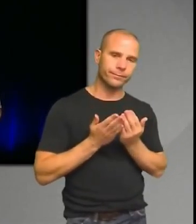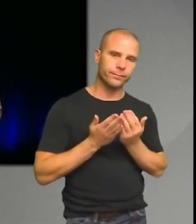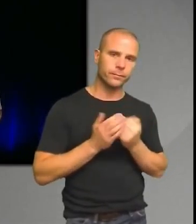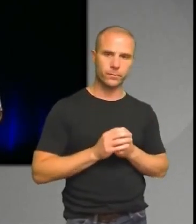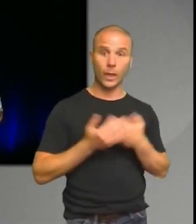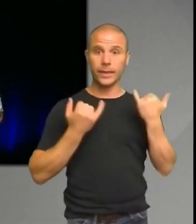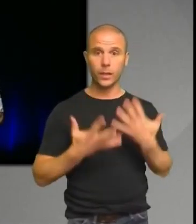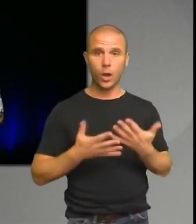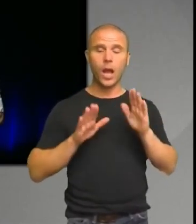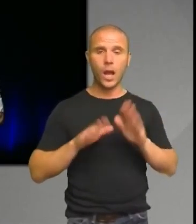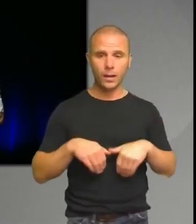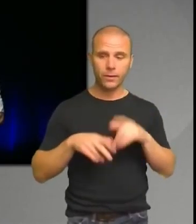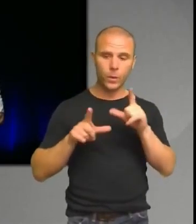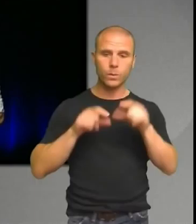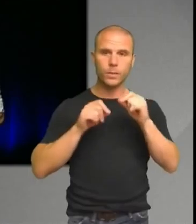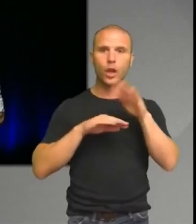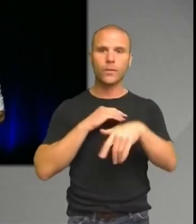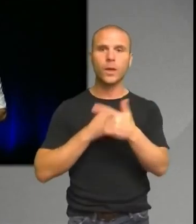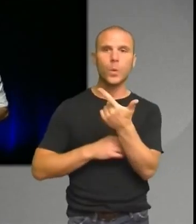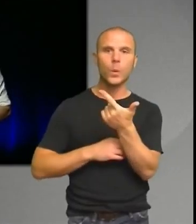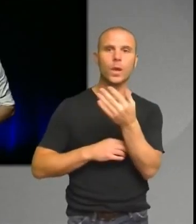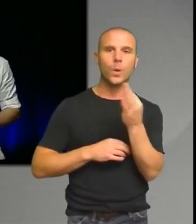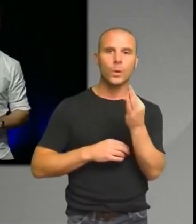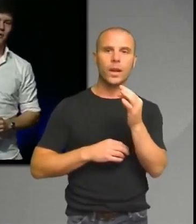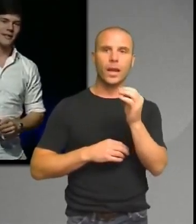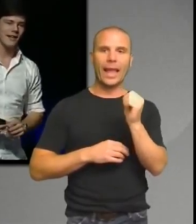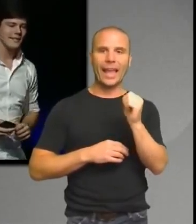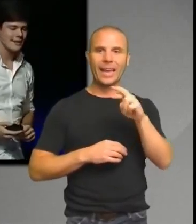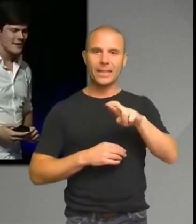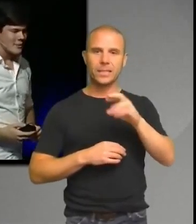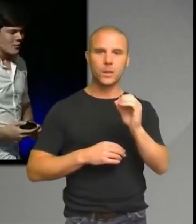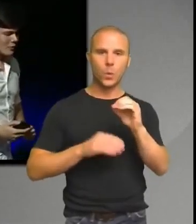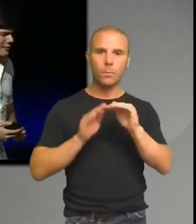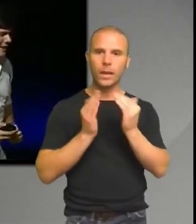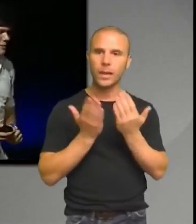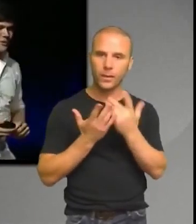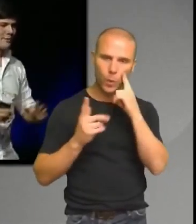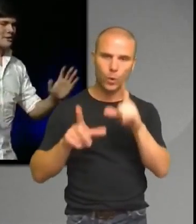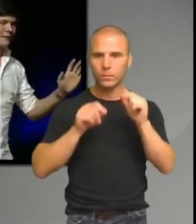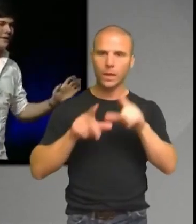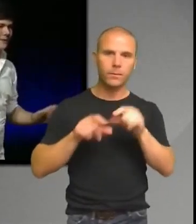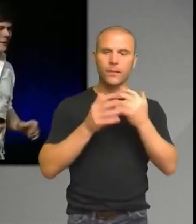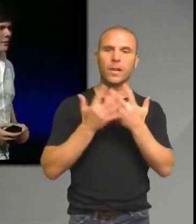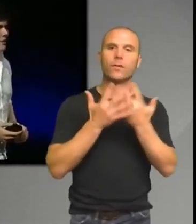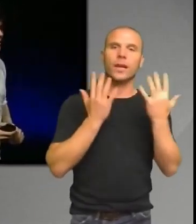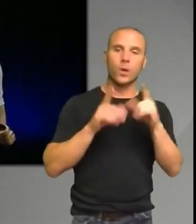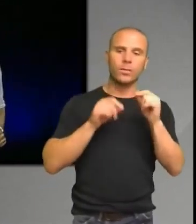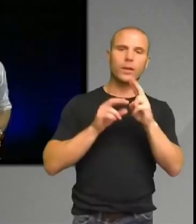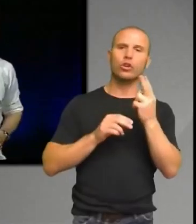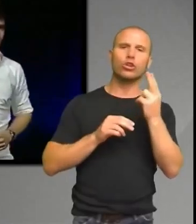exoplaneter som de kallas. Man upptäcker fler och fler hela tiden och upptäckning går snabbare och snabbare. Och idag upptäcker vi faktiskt